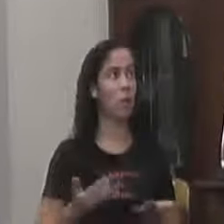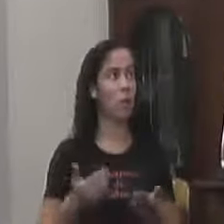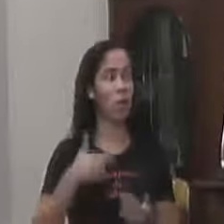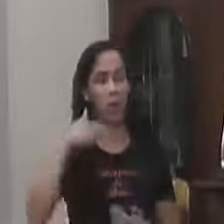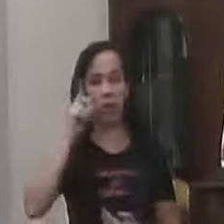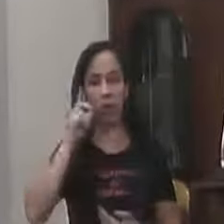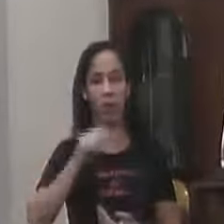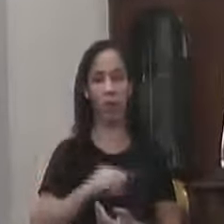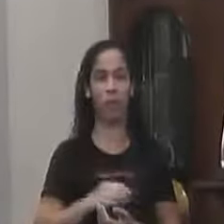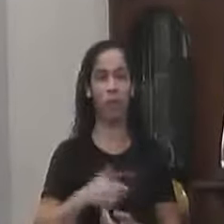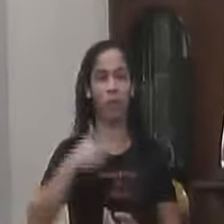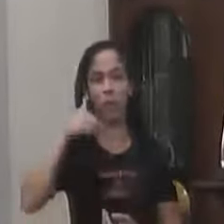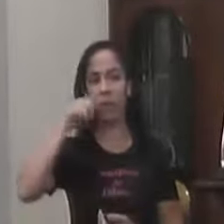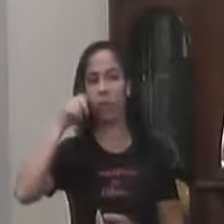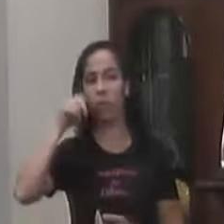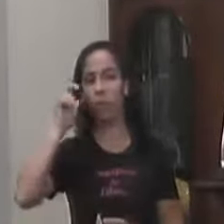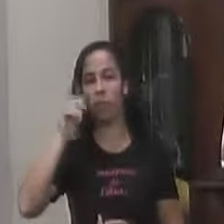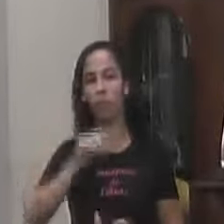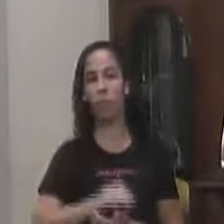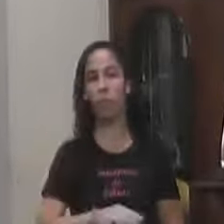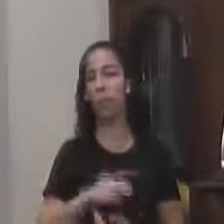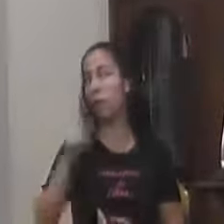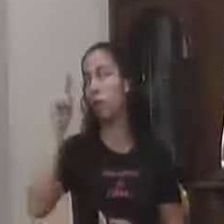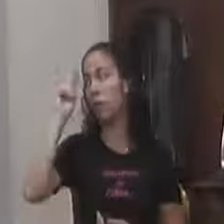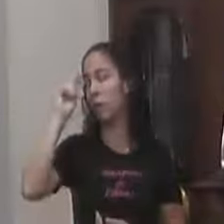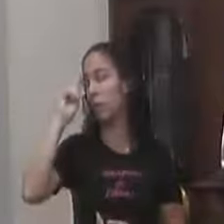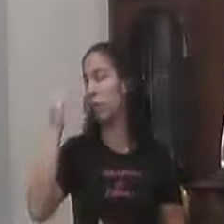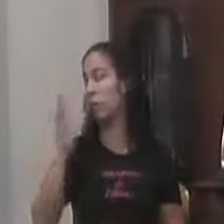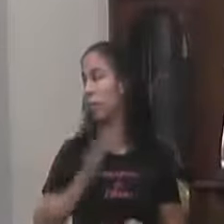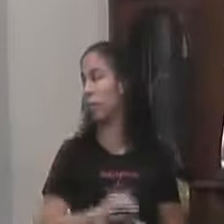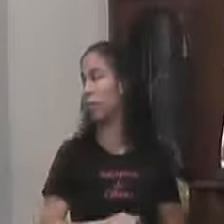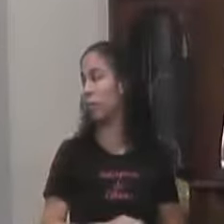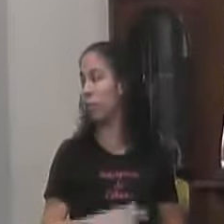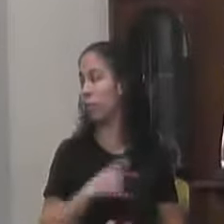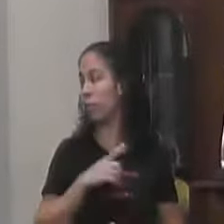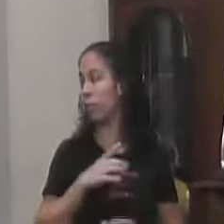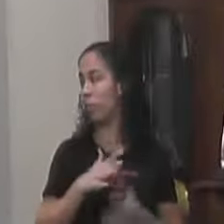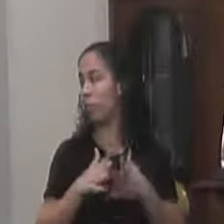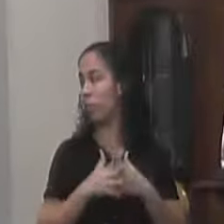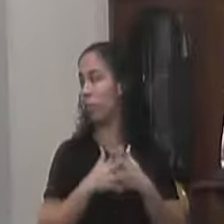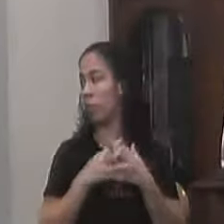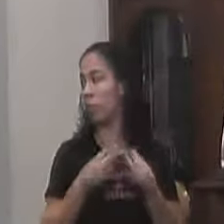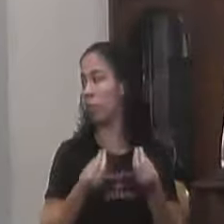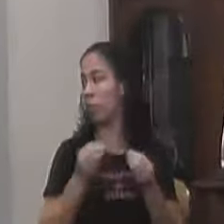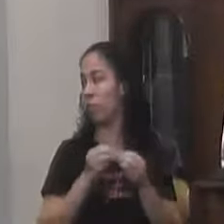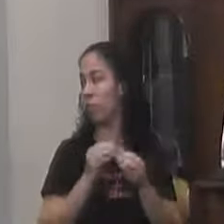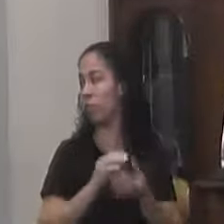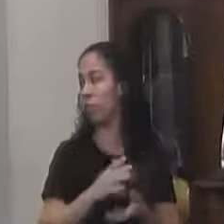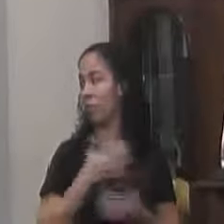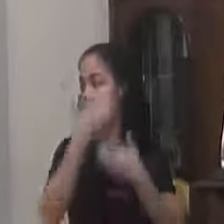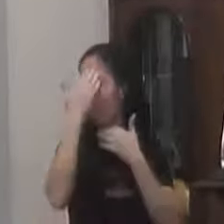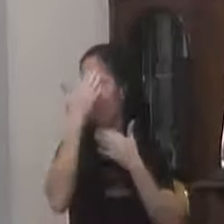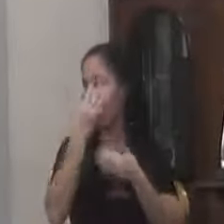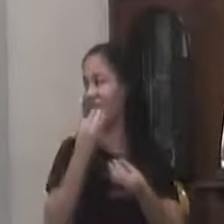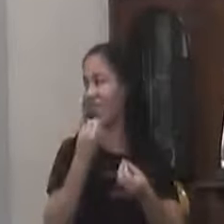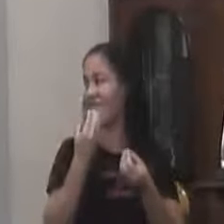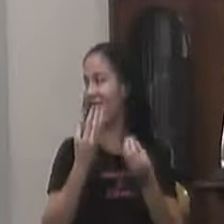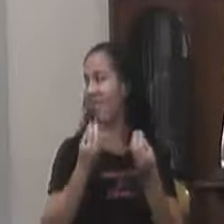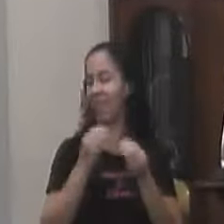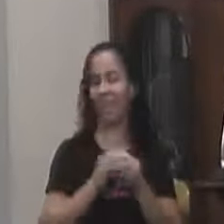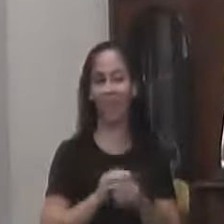Foi ontem Foi anteontem Foi segunda-feira Então isso tem que ter um basta Muito obrigado Presidente